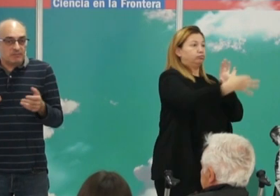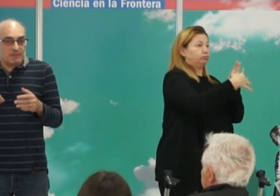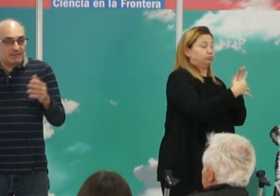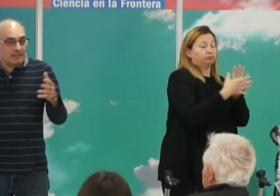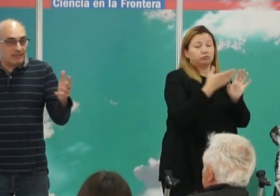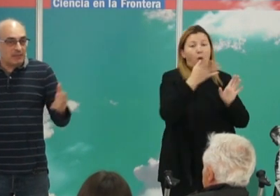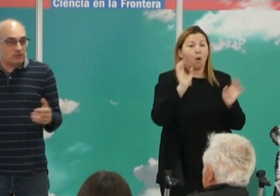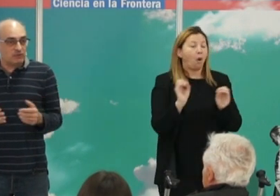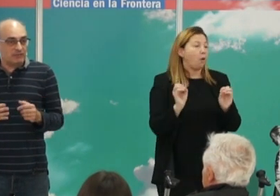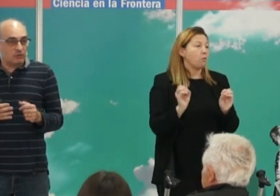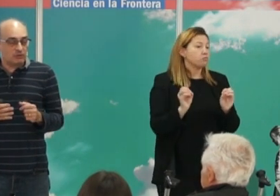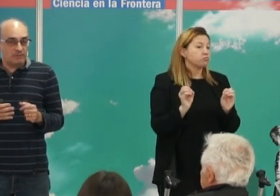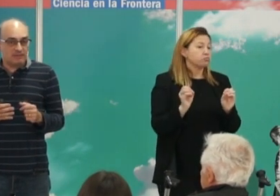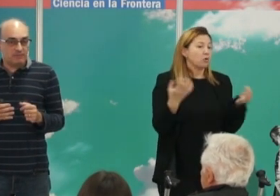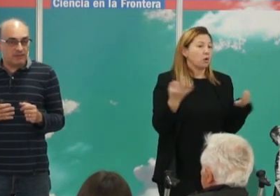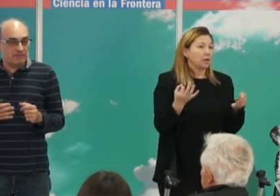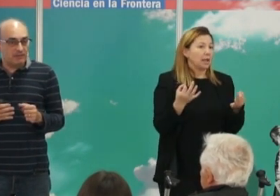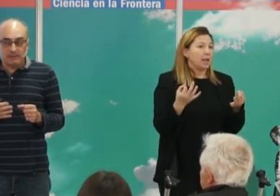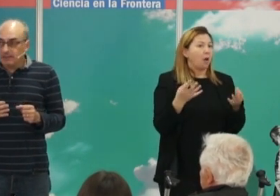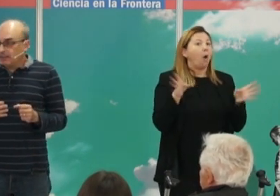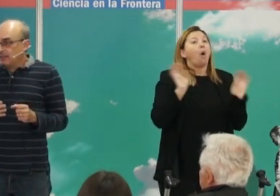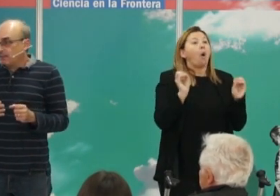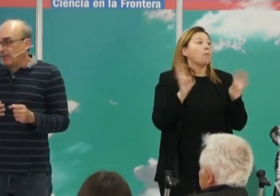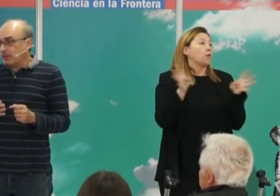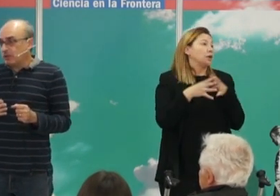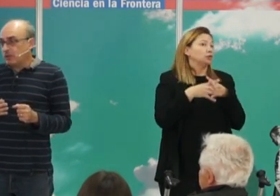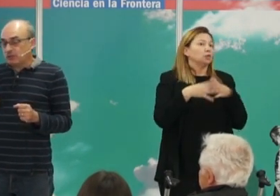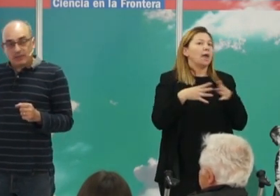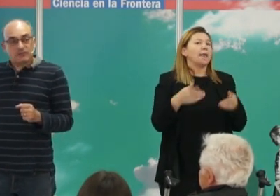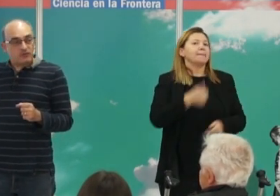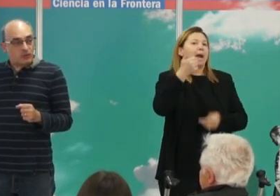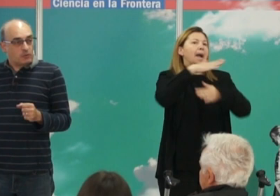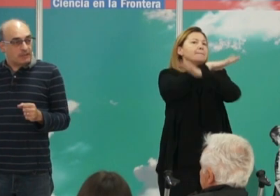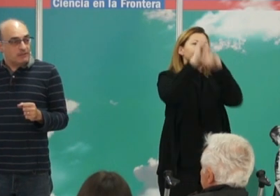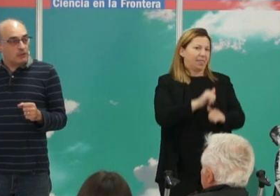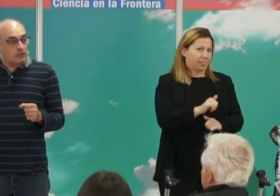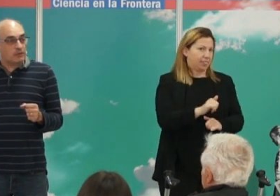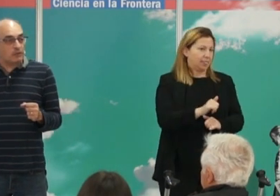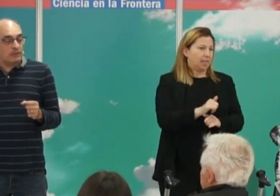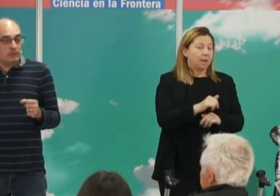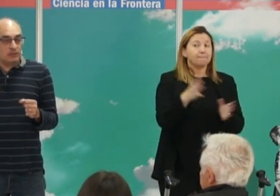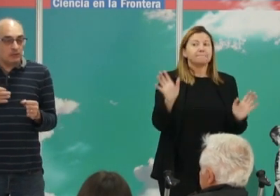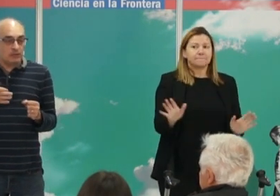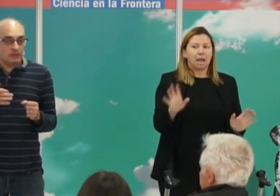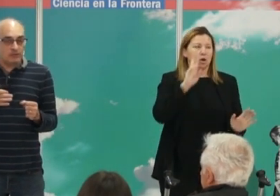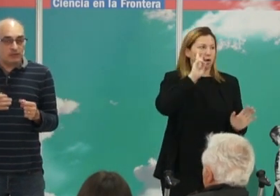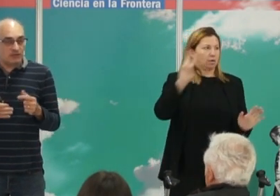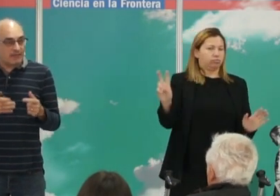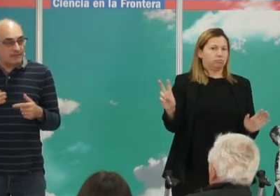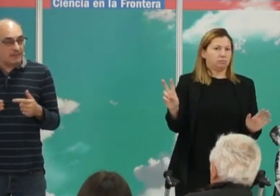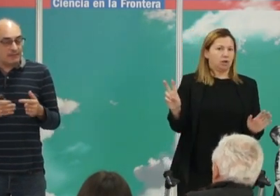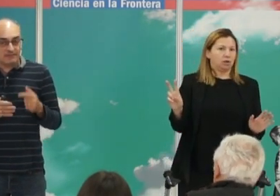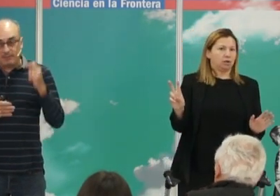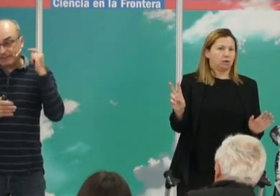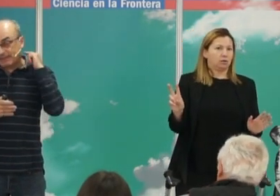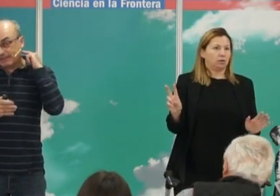y mantener, digamos, una estructura más pacífica. Pero, en todo caso, es lo que ocurre. Lo que ocurre cuando se